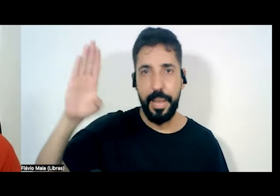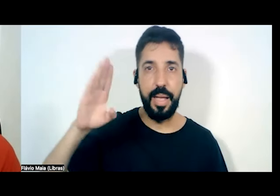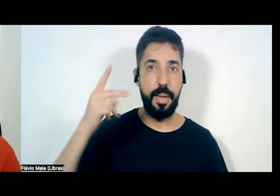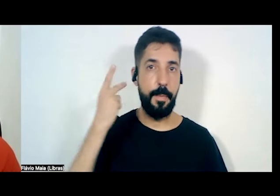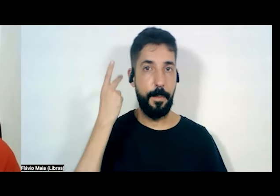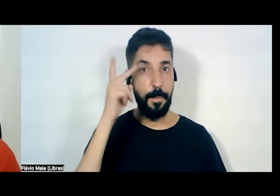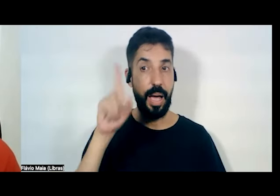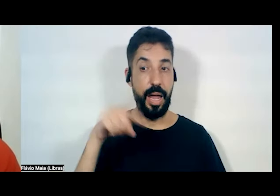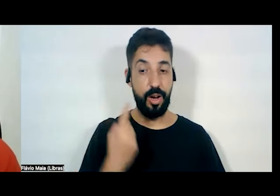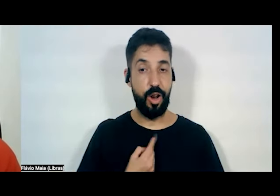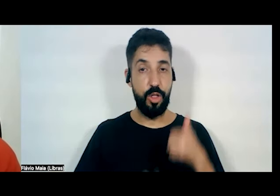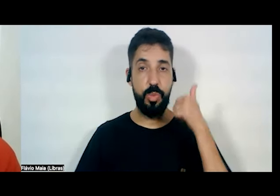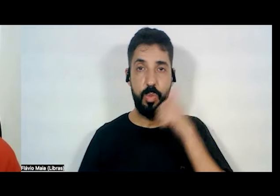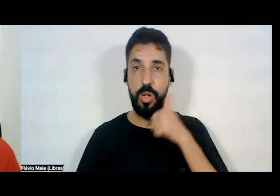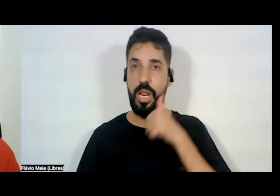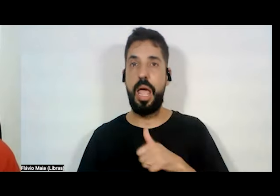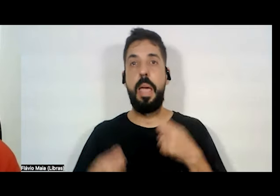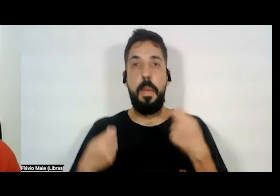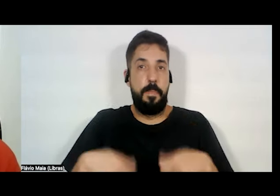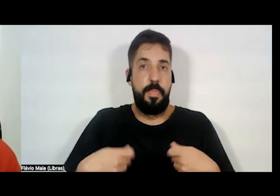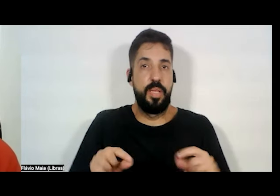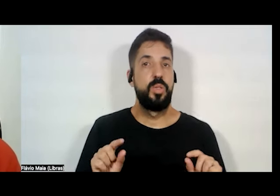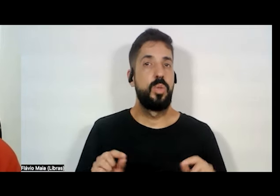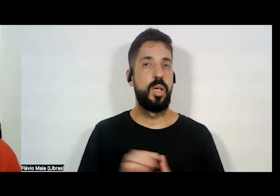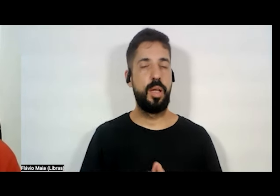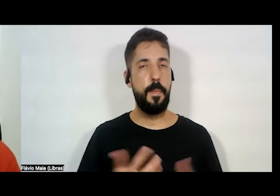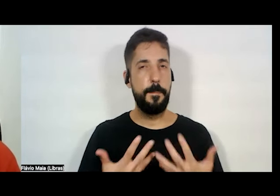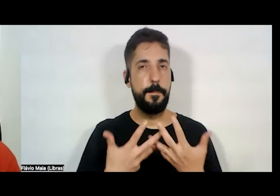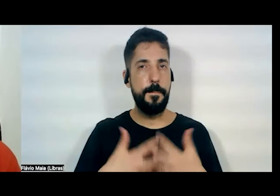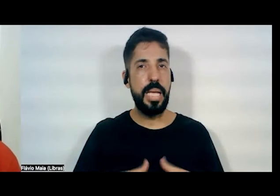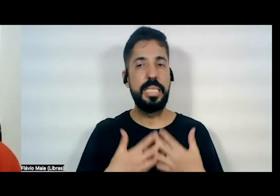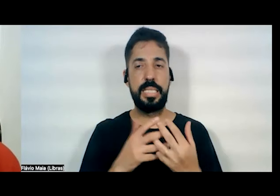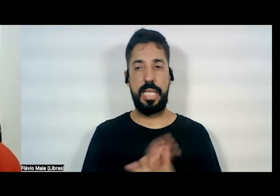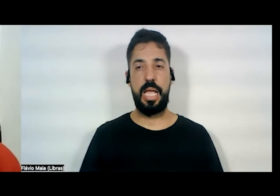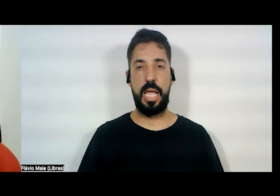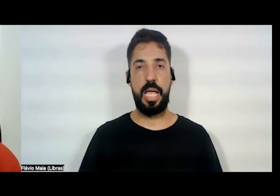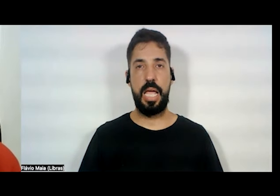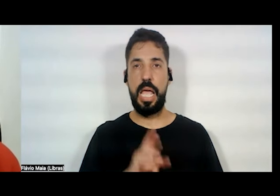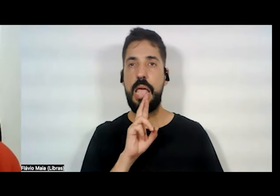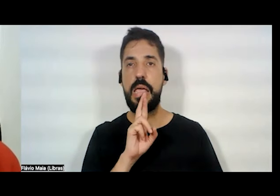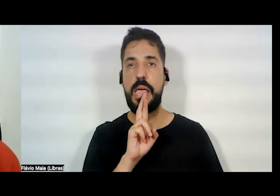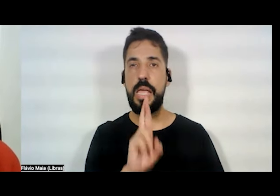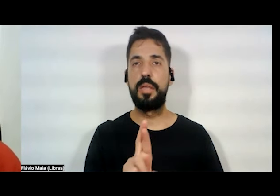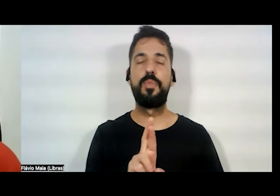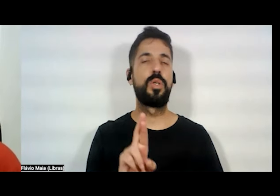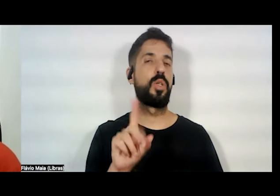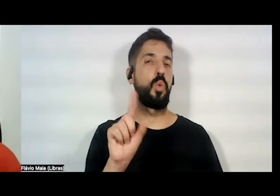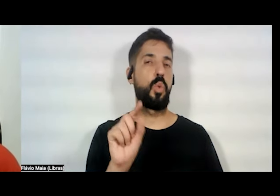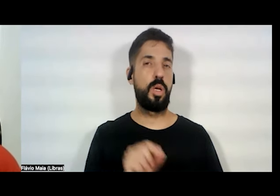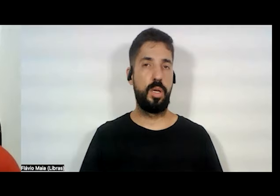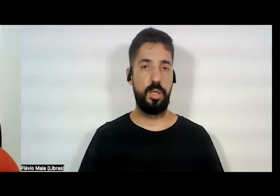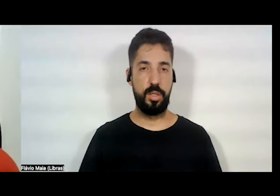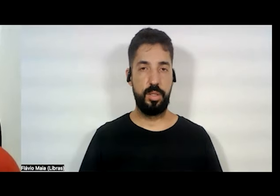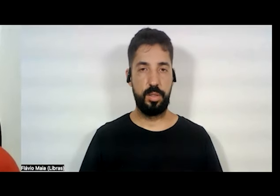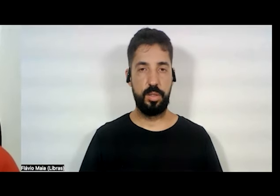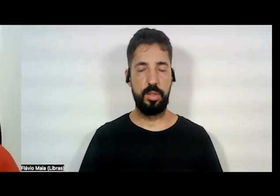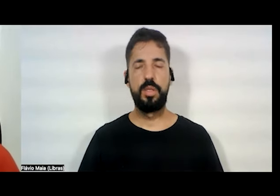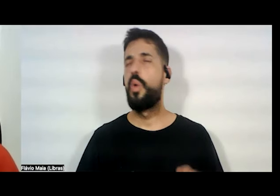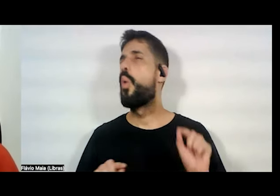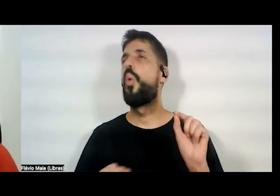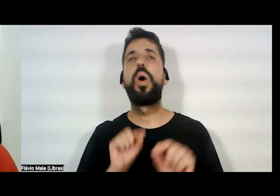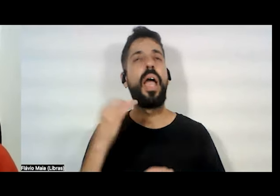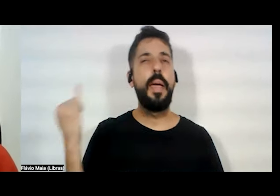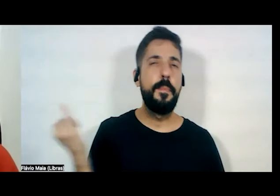nós precisamos pensar e responder a seguinte questão, o que é importante realmente